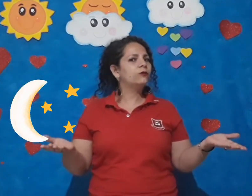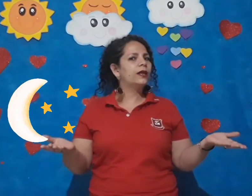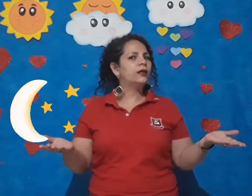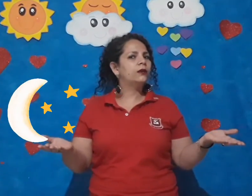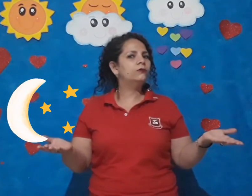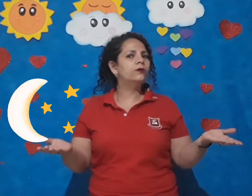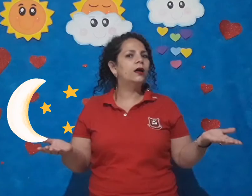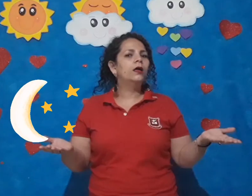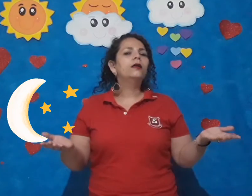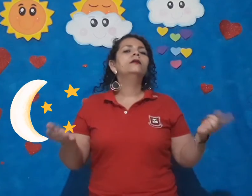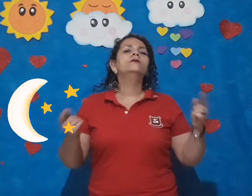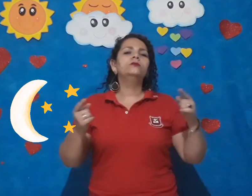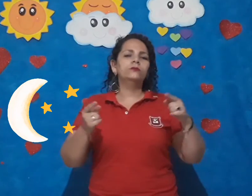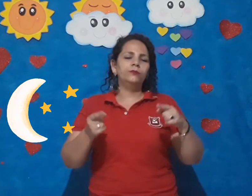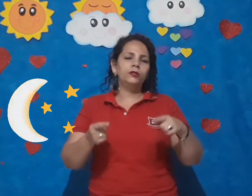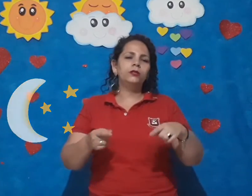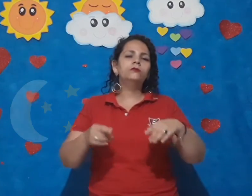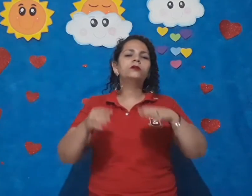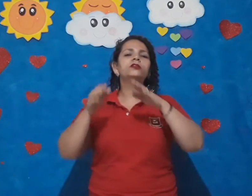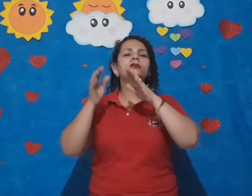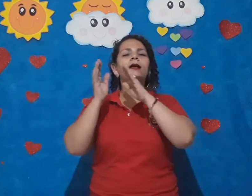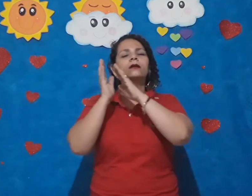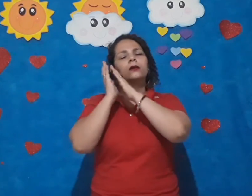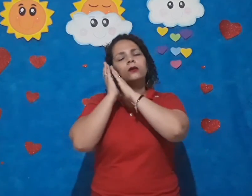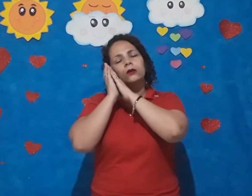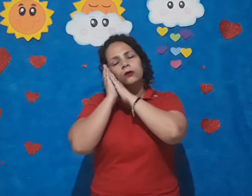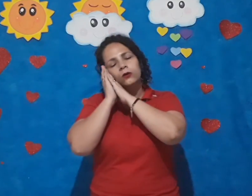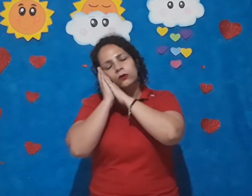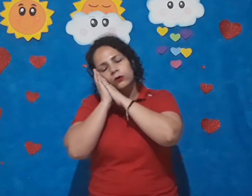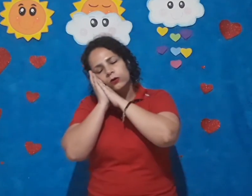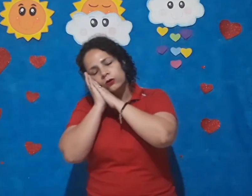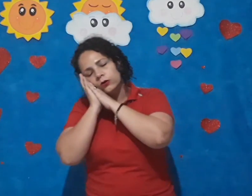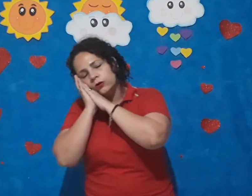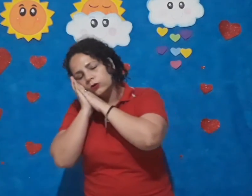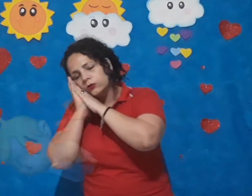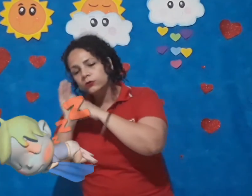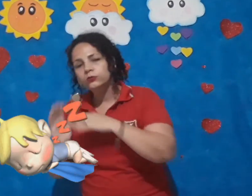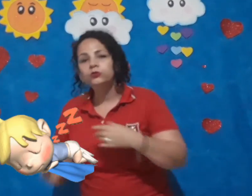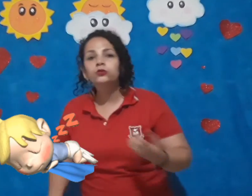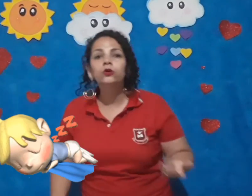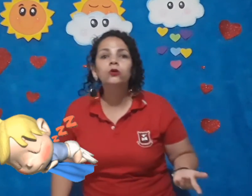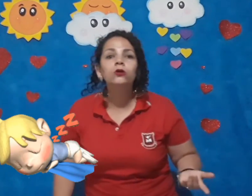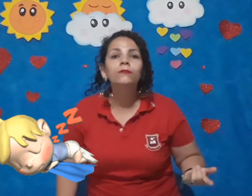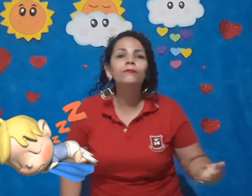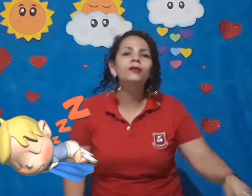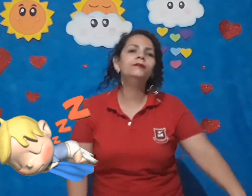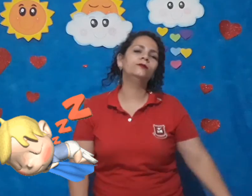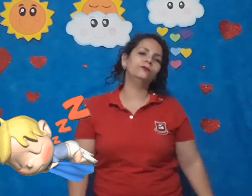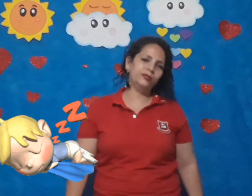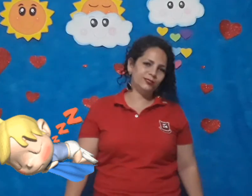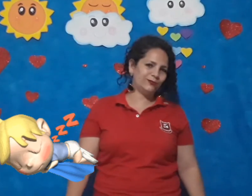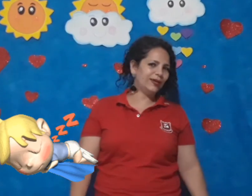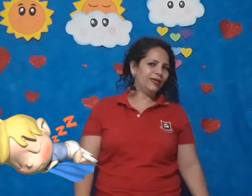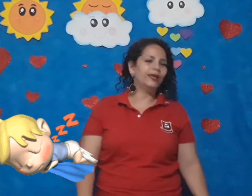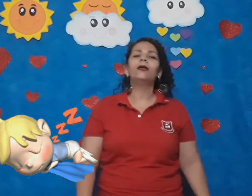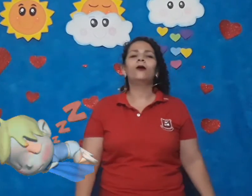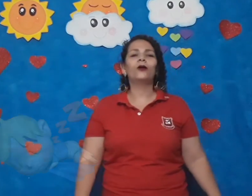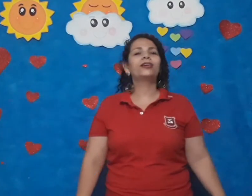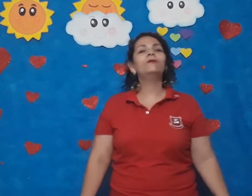colar a lua? No menino que está dormindo. Isso aí. Ok,